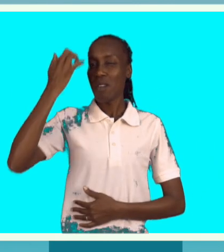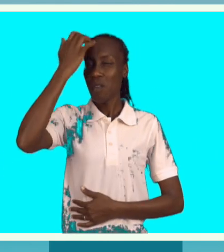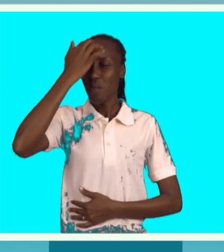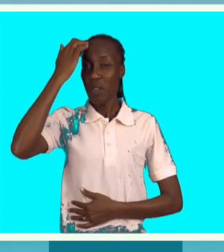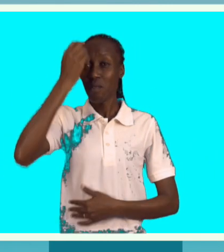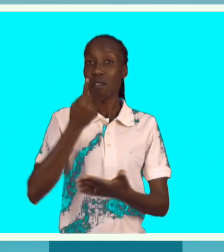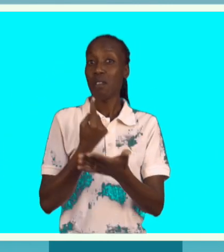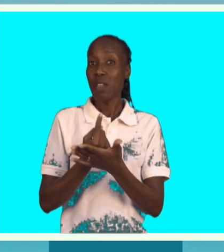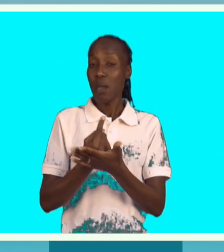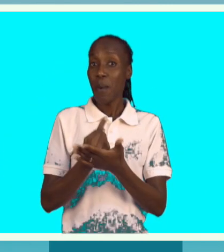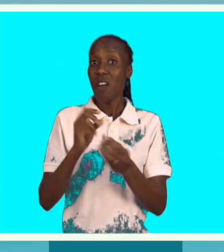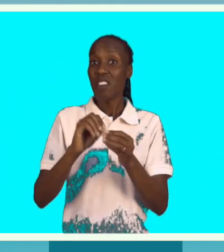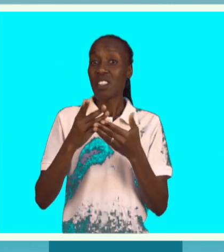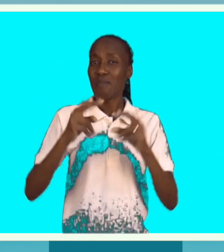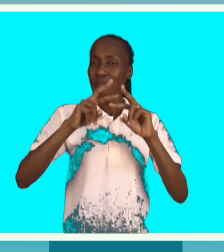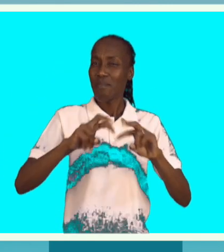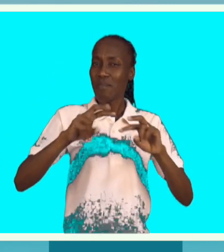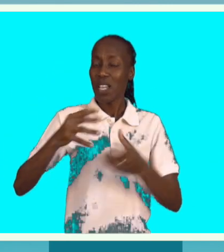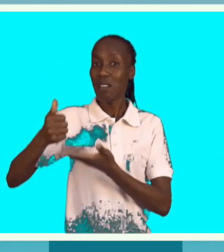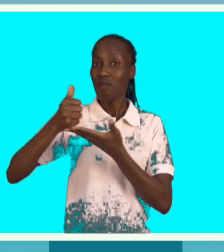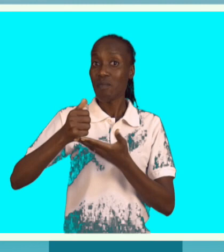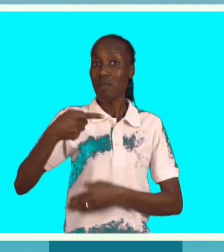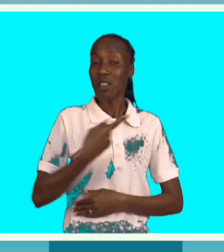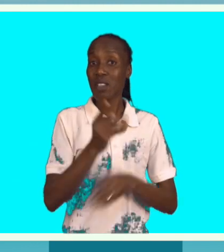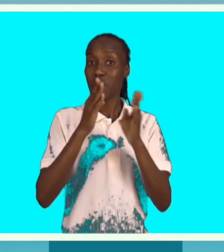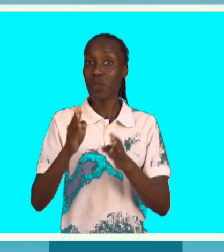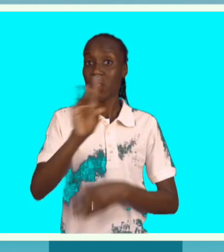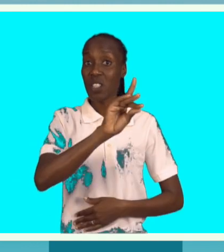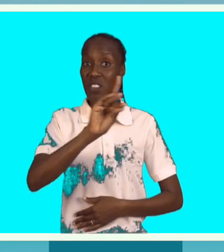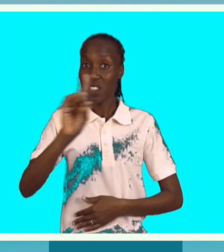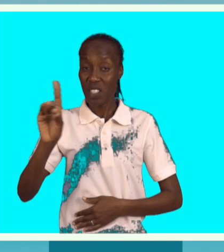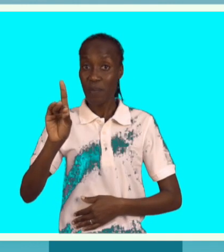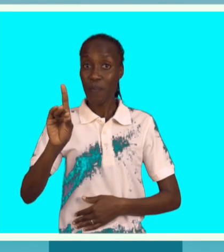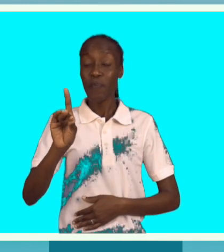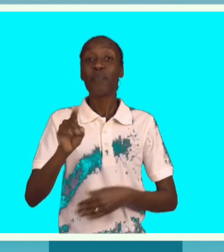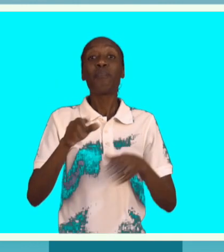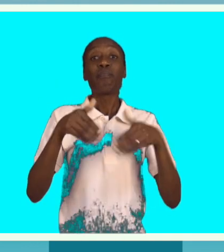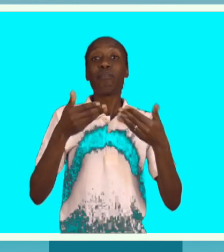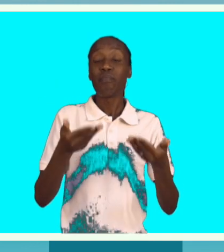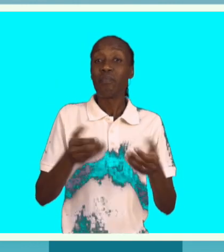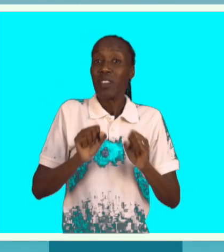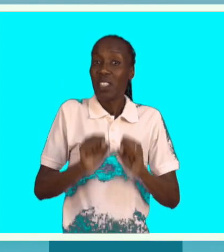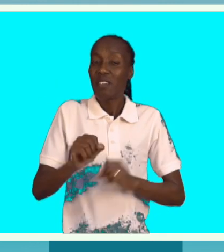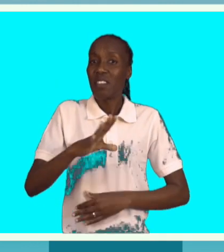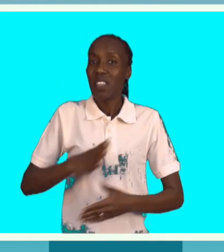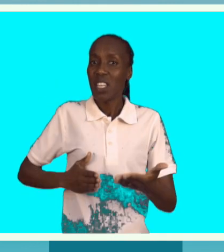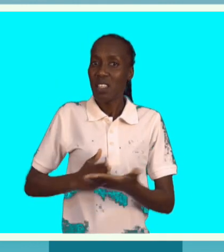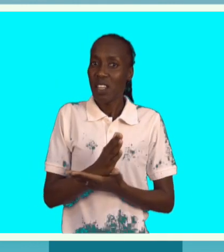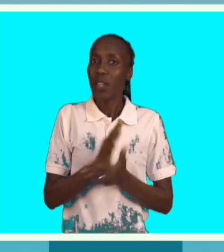é importante investir na inclusão desses serviços para que as pessoas com deficiência deficiência têm os mesmos direitos que as outras